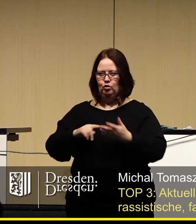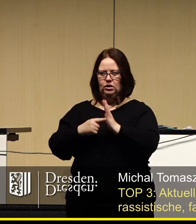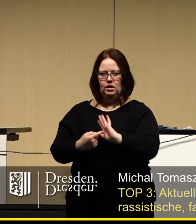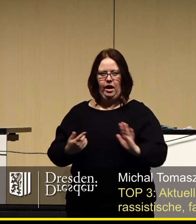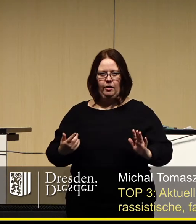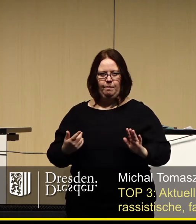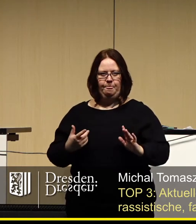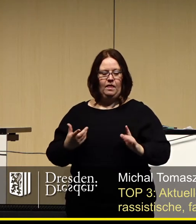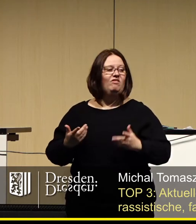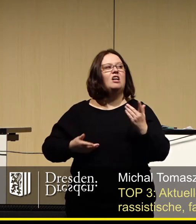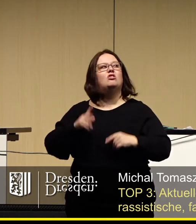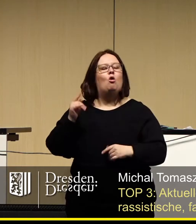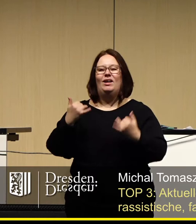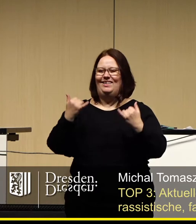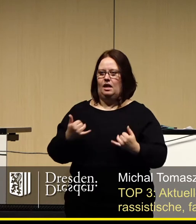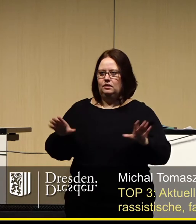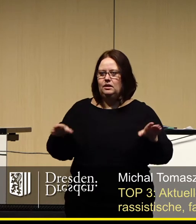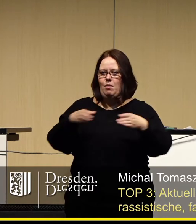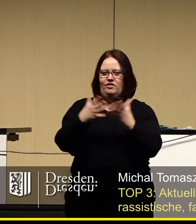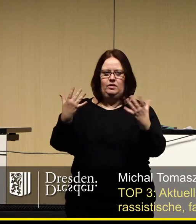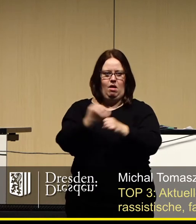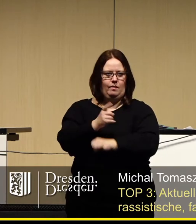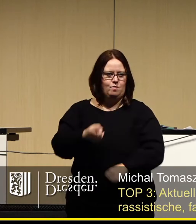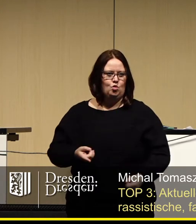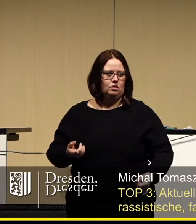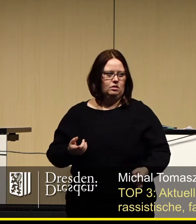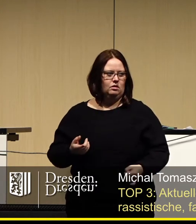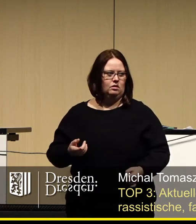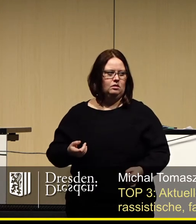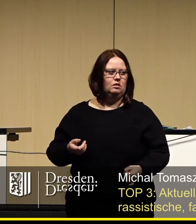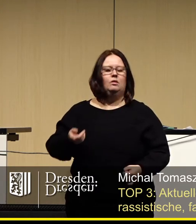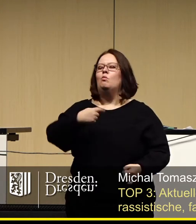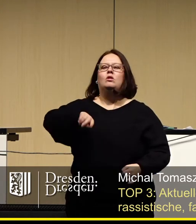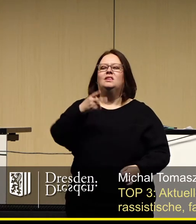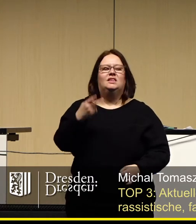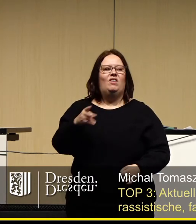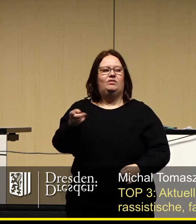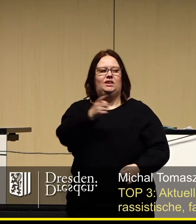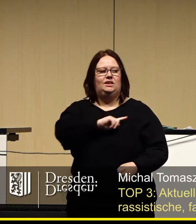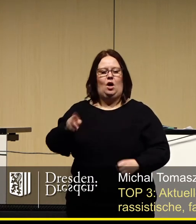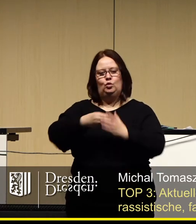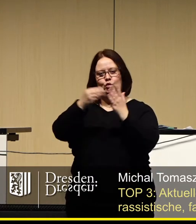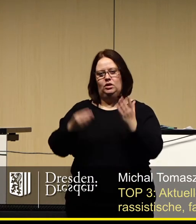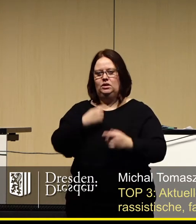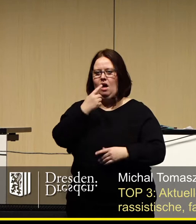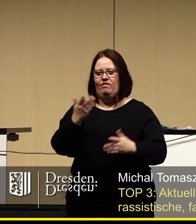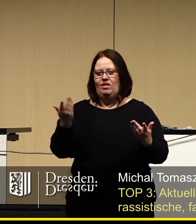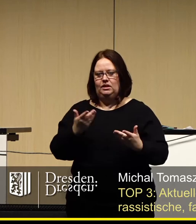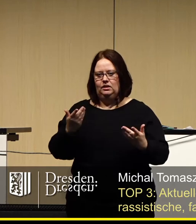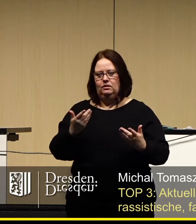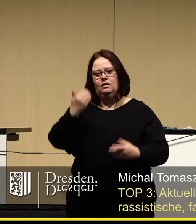haben. Einig darin, was jetzt gemeinsam zu tun ist. Was wir Ihnen samt der 22.000 Unterzeichnerinnen sagen wollen,